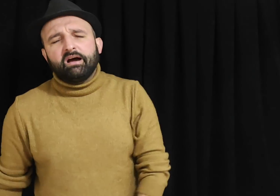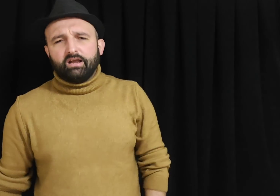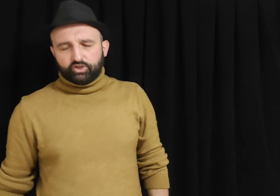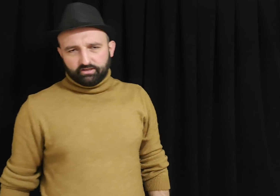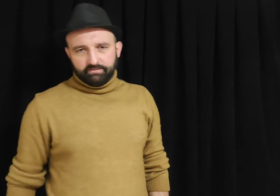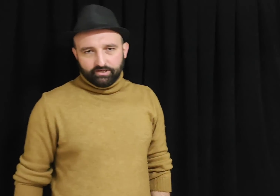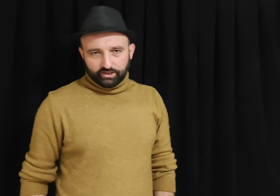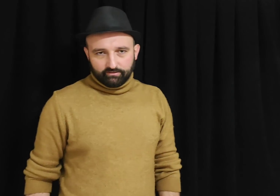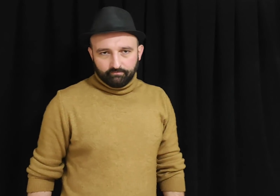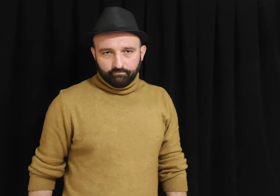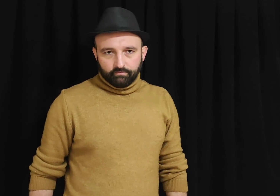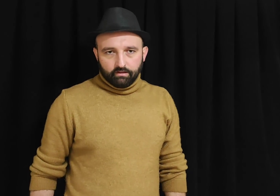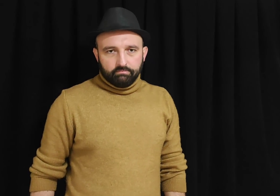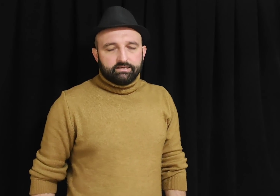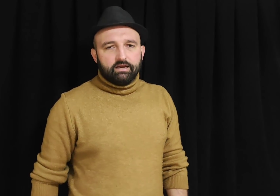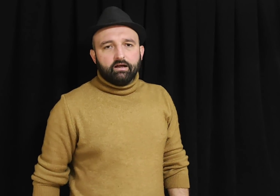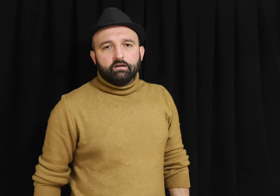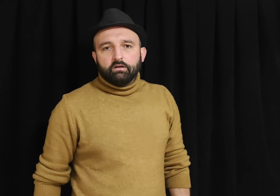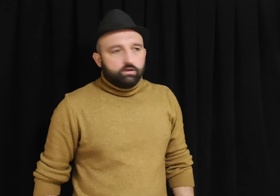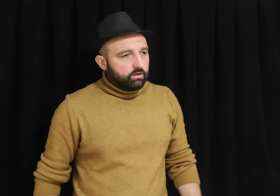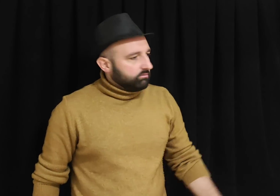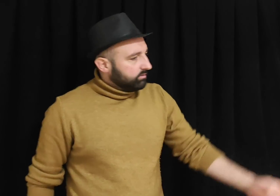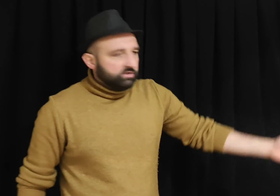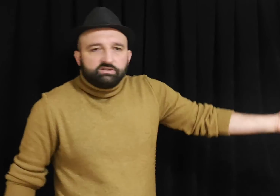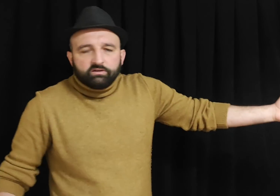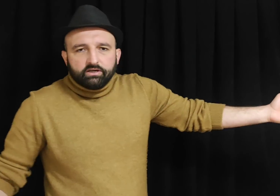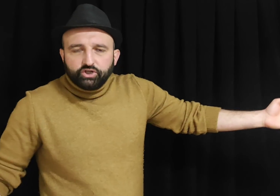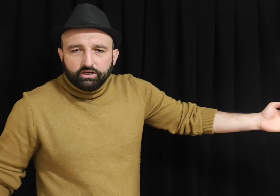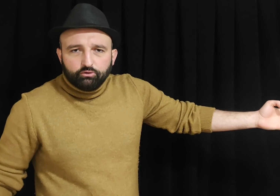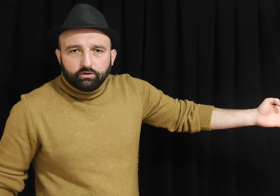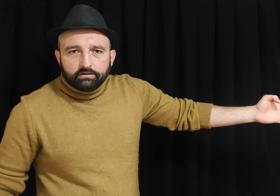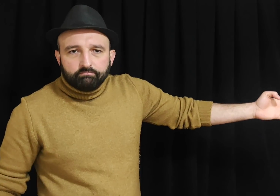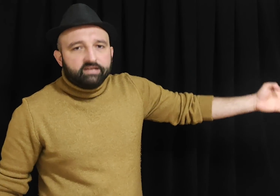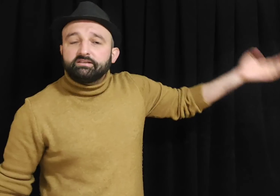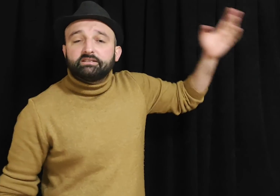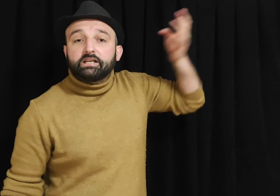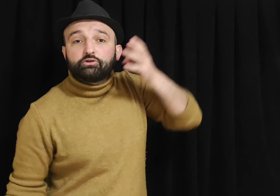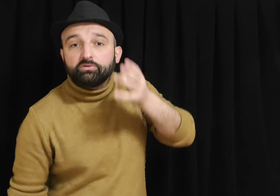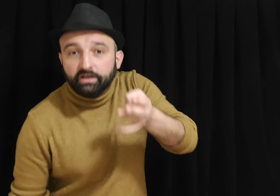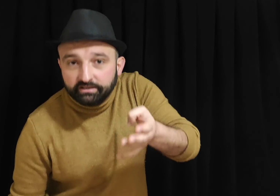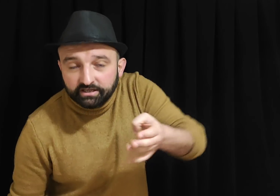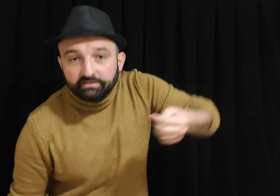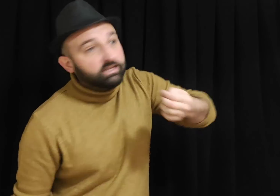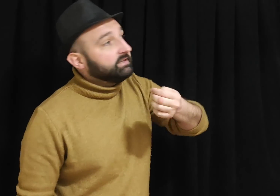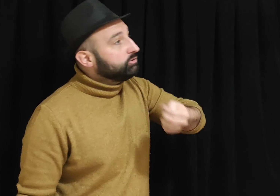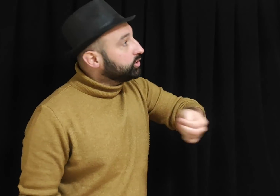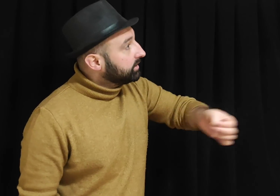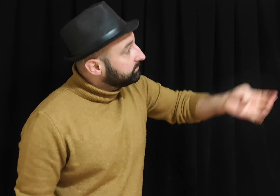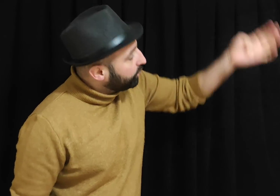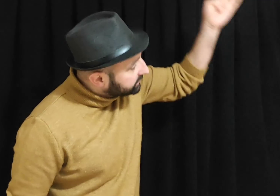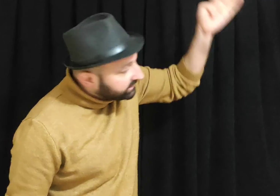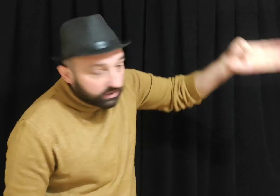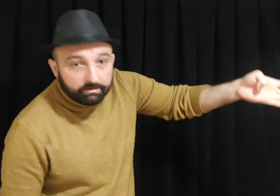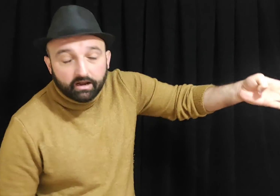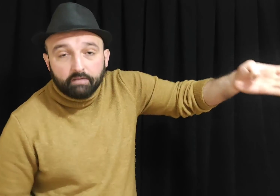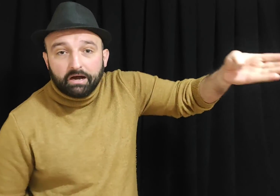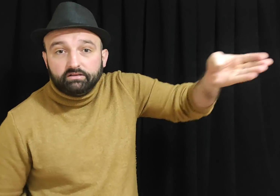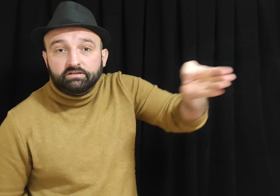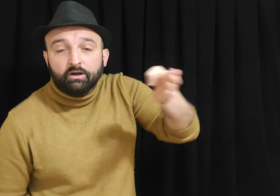araştırmayacak. Mesela insanlar işe gidiyorlar. Benzin istasyonlarının yanından geçiyorlar. Oradaki tabelaya baktığında